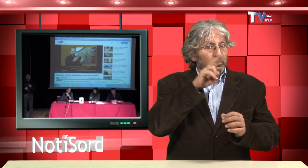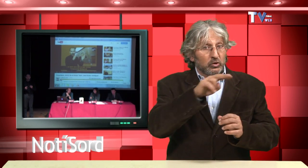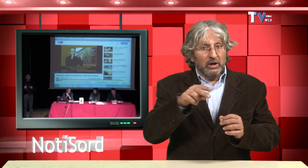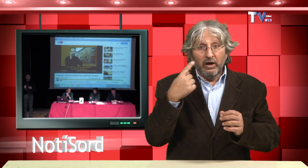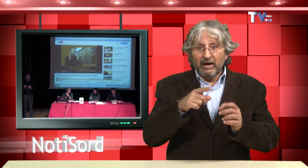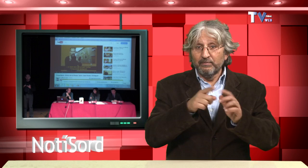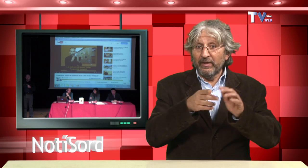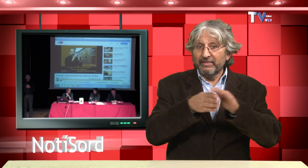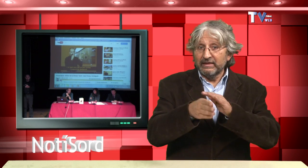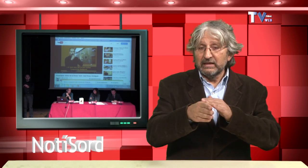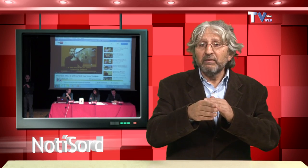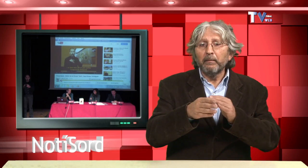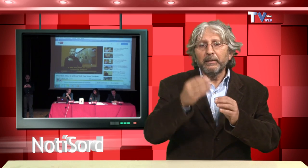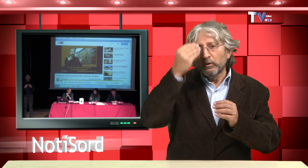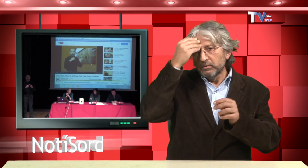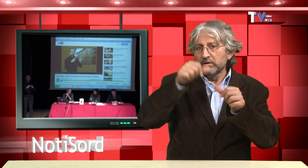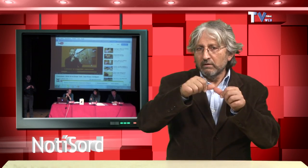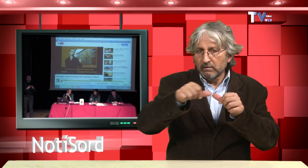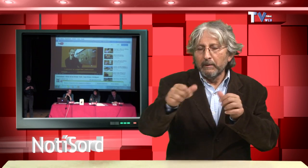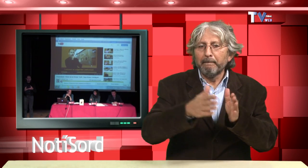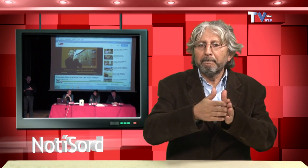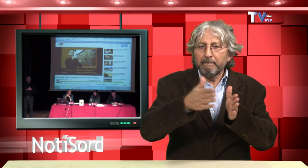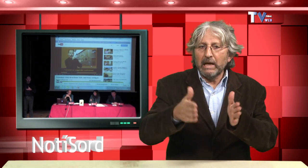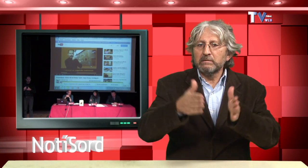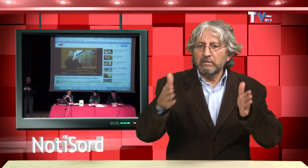captats a través del codi QR dels telèfons mòbils.